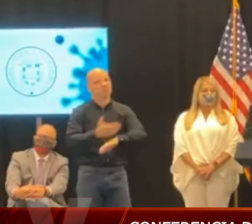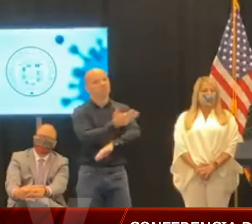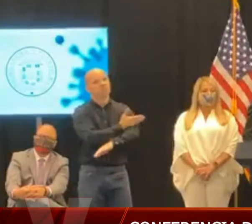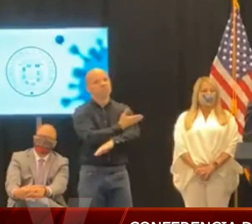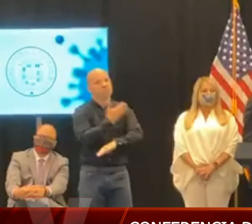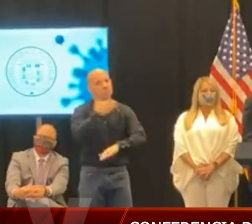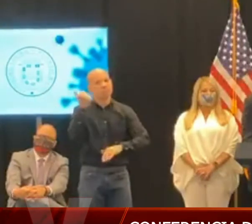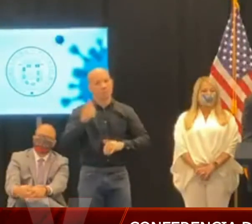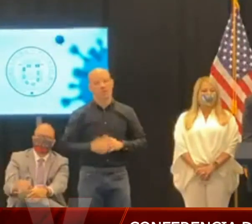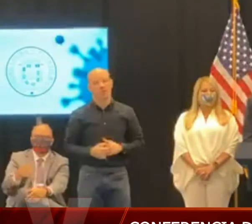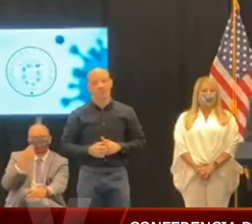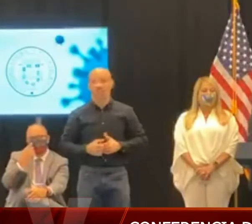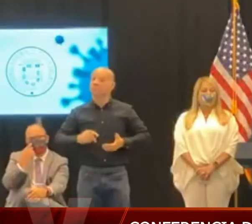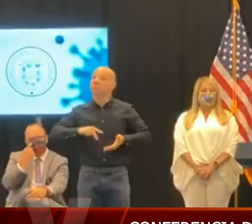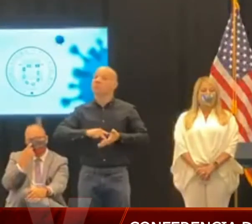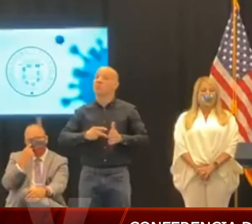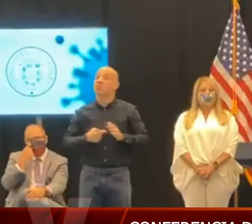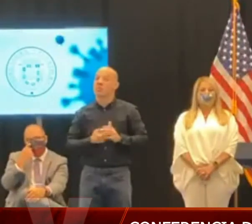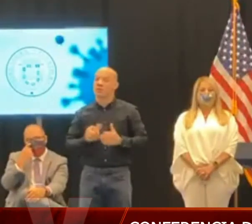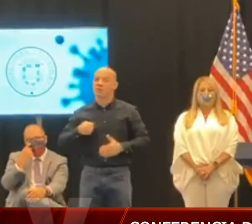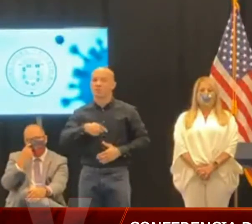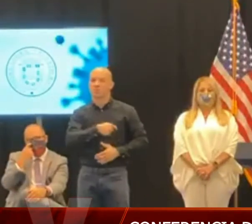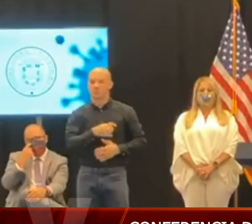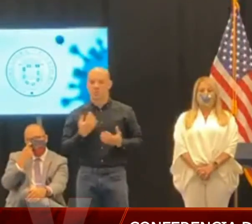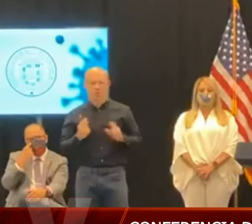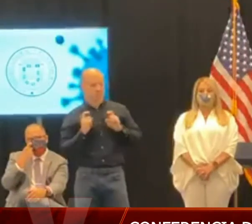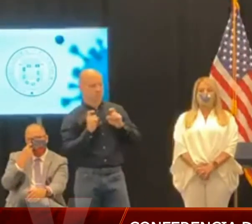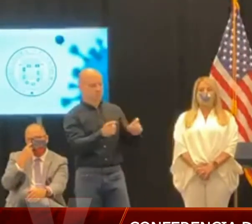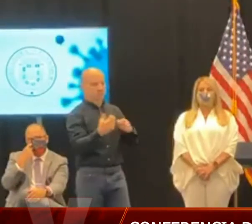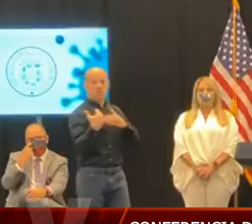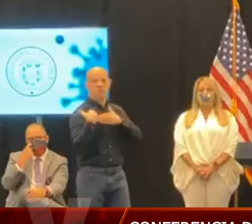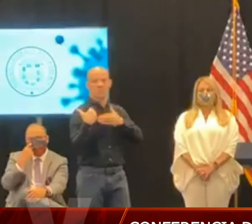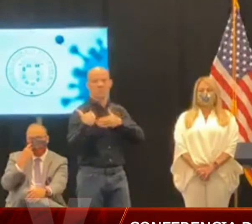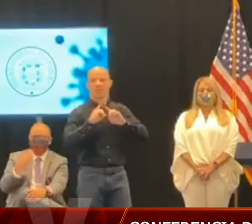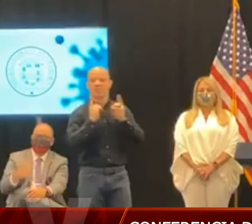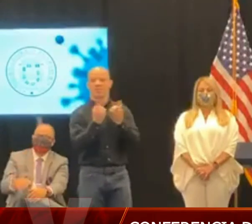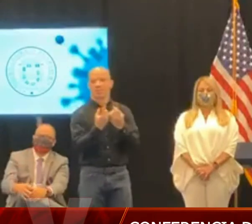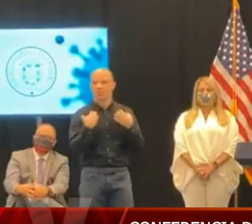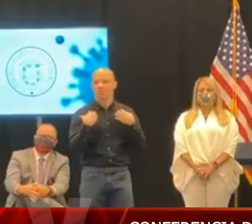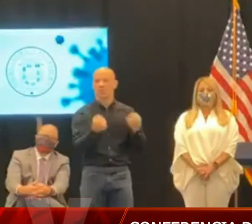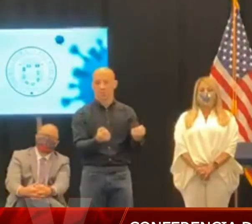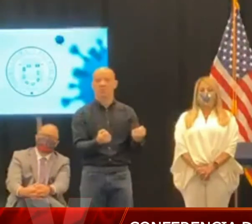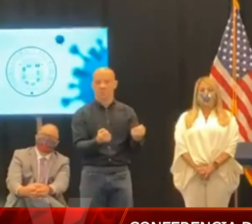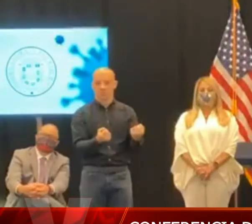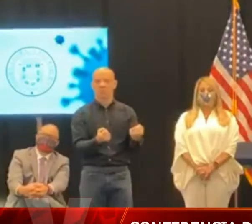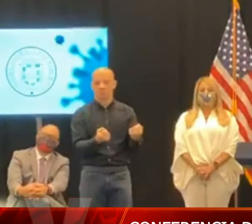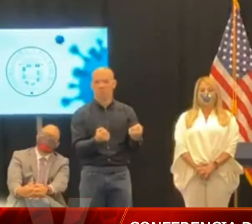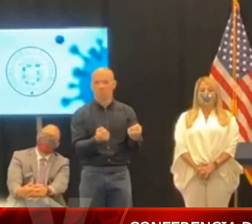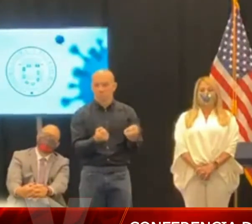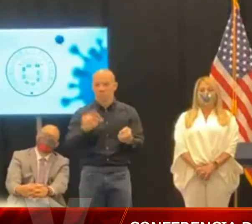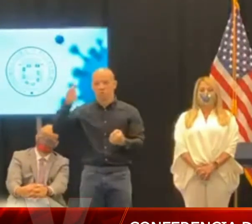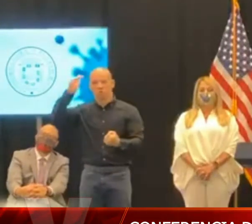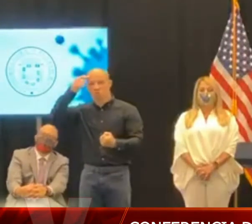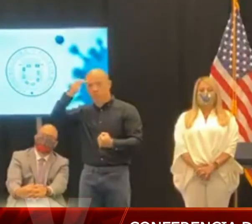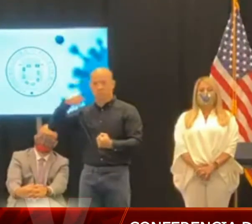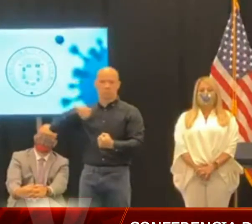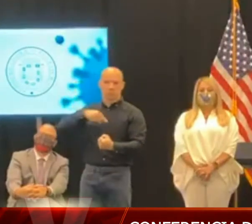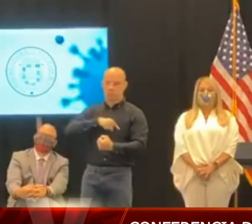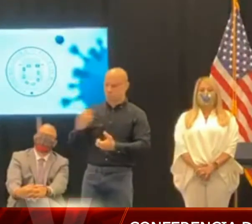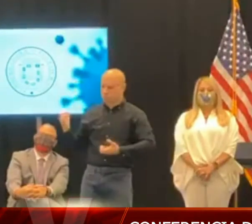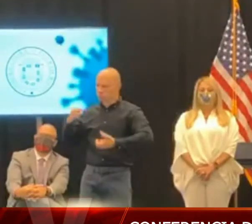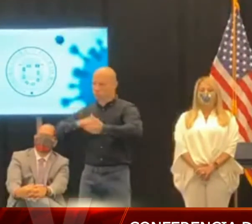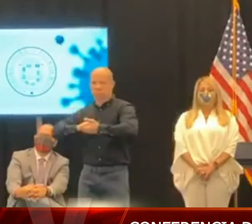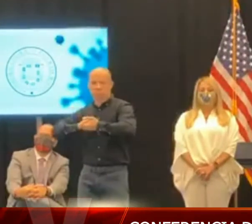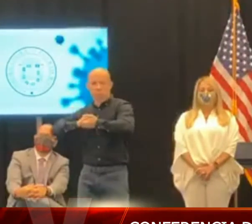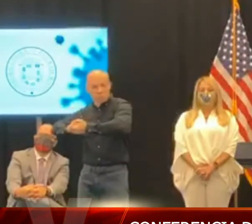al Departamento de Salud y transicionar con estos últimos, con el gobierno, mano a mano, en un esfuerzo